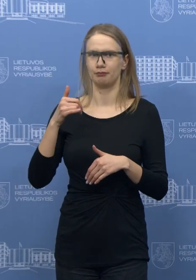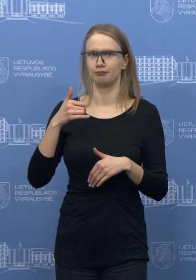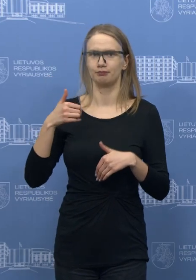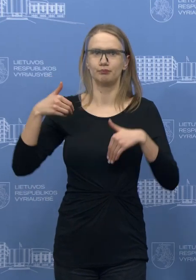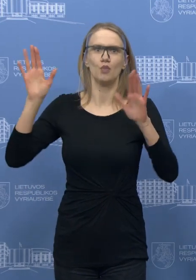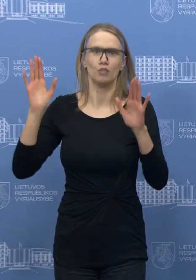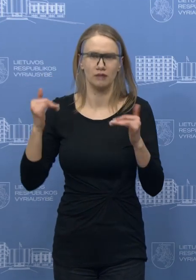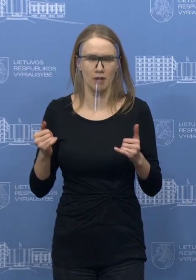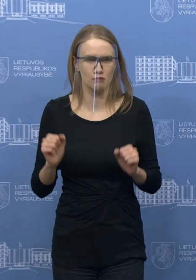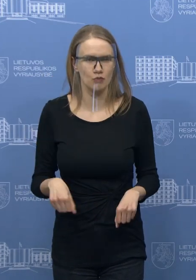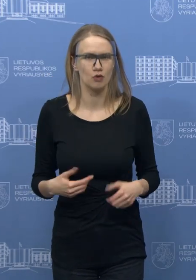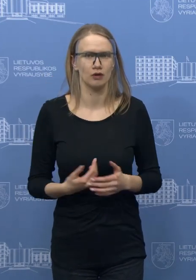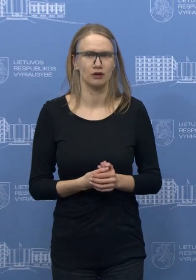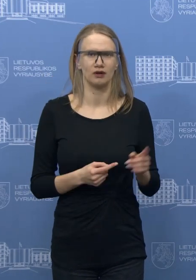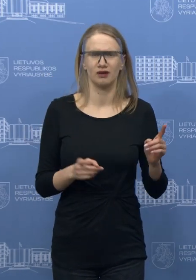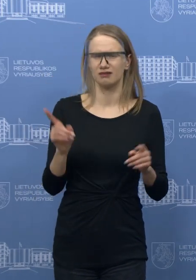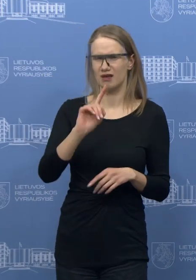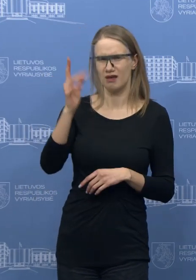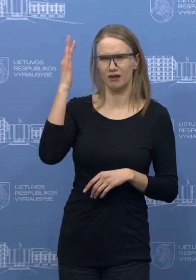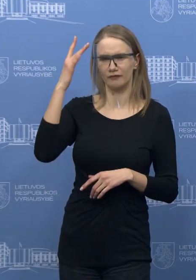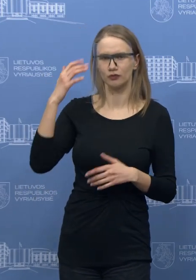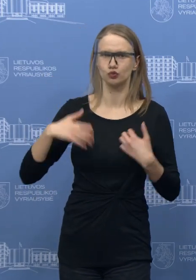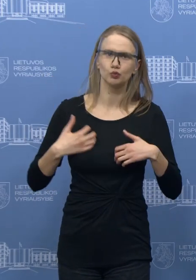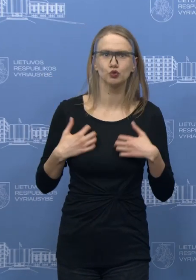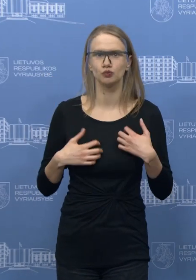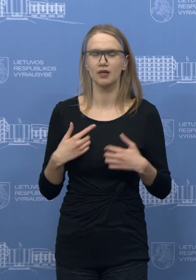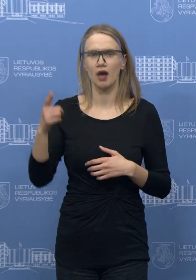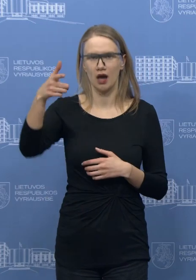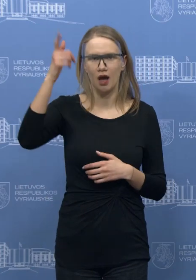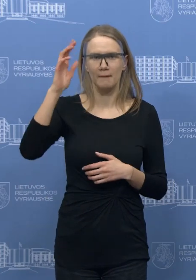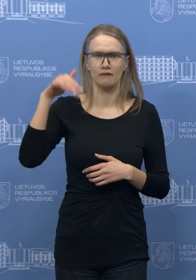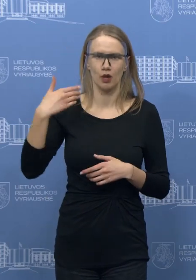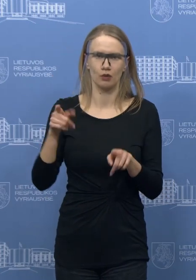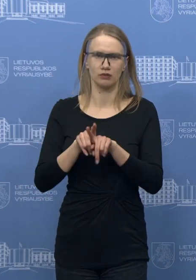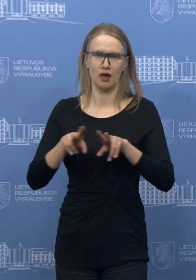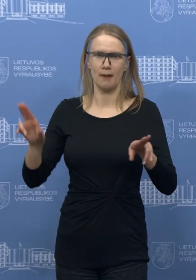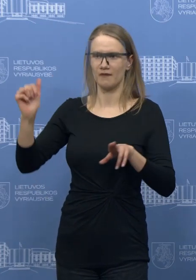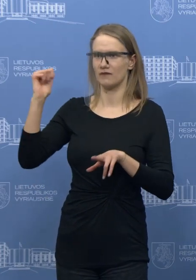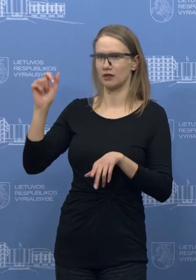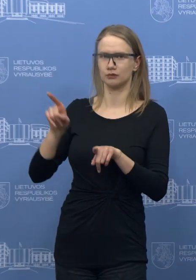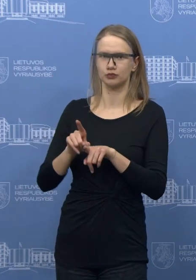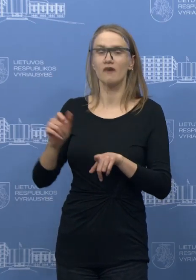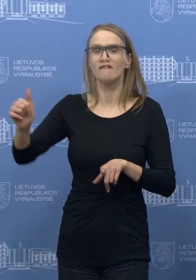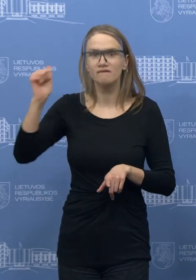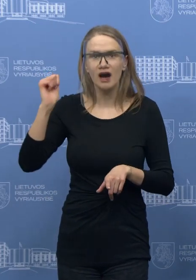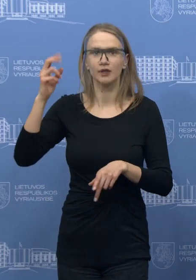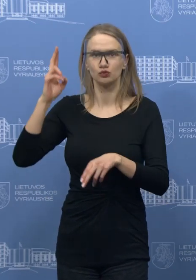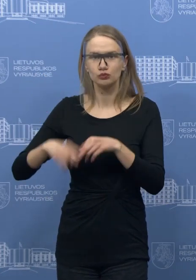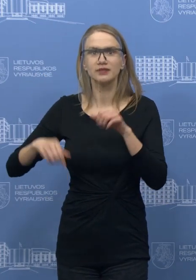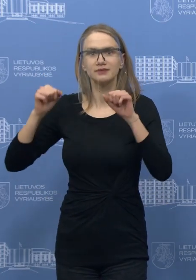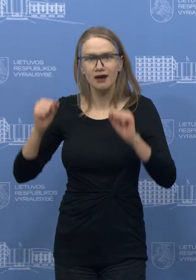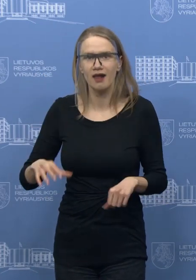Ne, nemanau, kad tai reikėtų versis per galvą šiuo atveju, nes mes vėl turėsime tą situaciją, kuri buvo vakar, ir vakar buvo galima priimti sprendimus